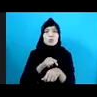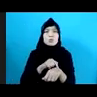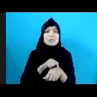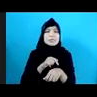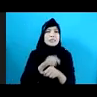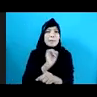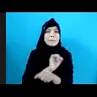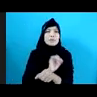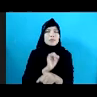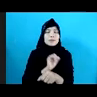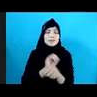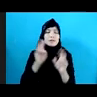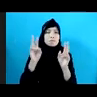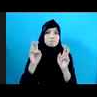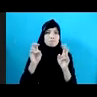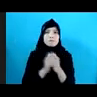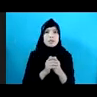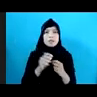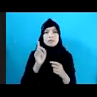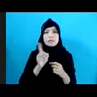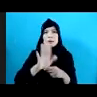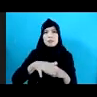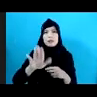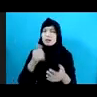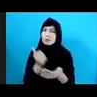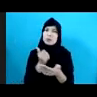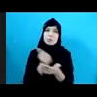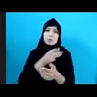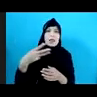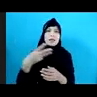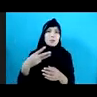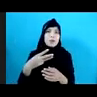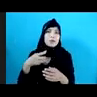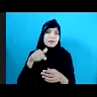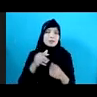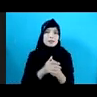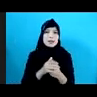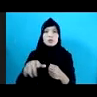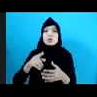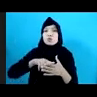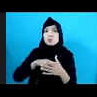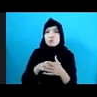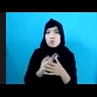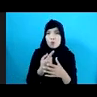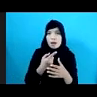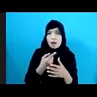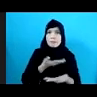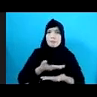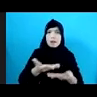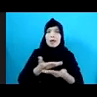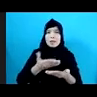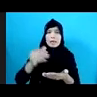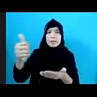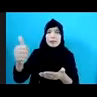Dieksploitasi Tadi Kita Bisa Lihat Bahwa Mereka Mulai Melayani Tamu Misalnya Dari Jam 7 Sampai Dengan Jam